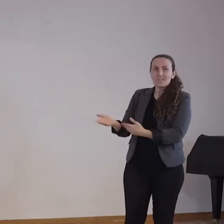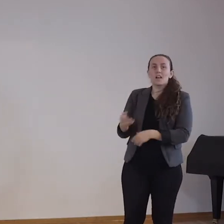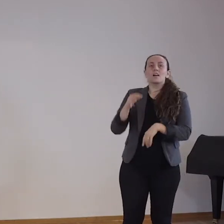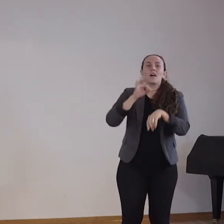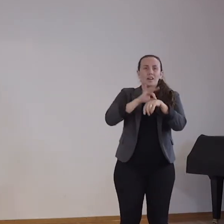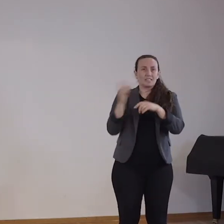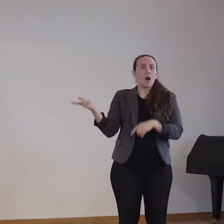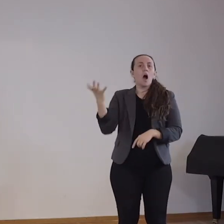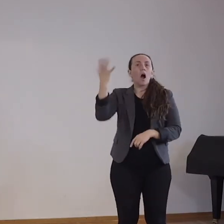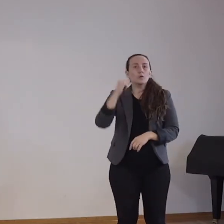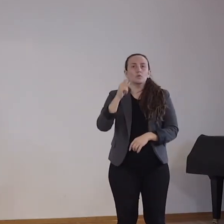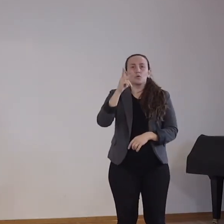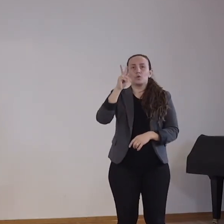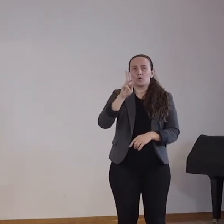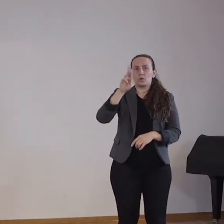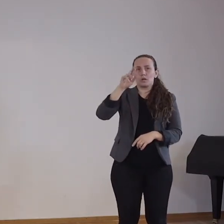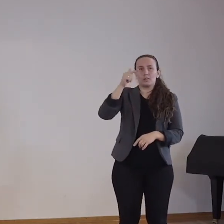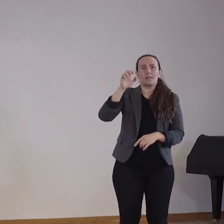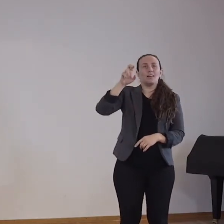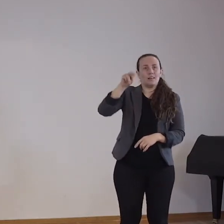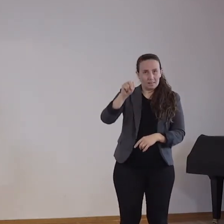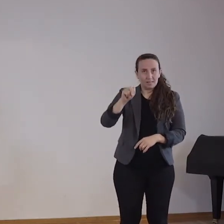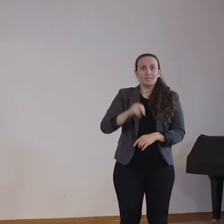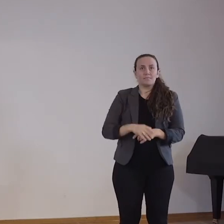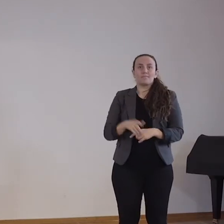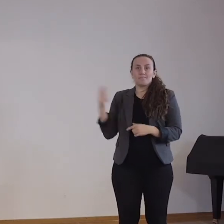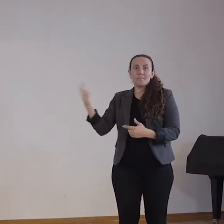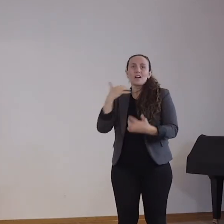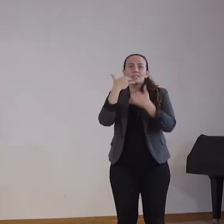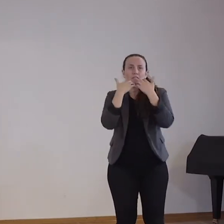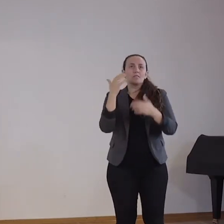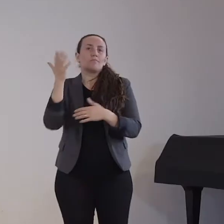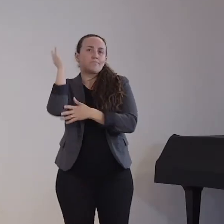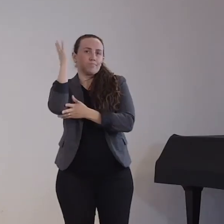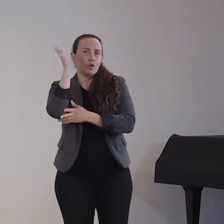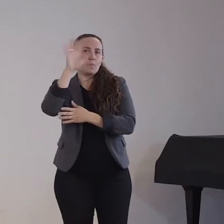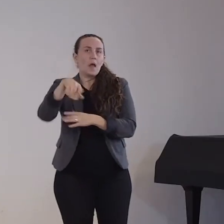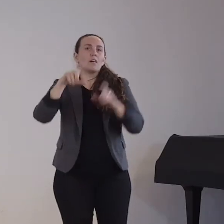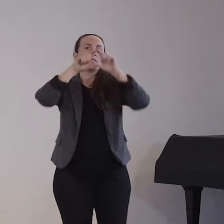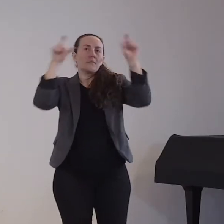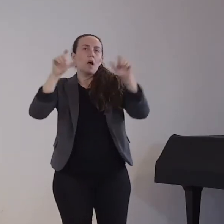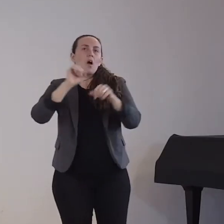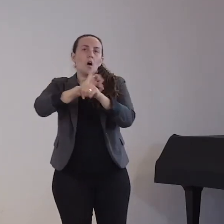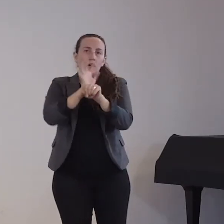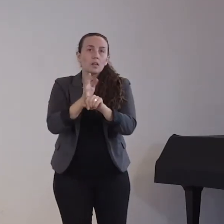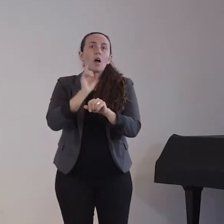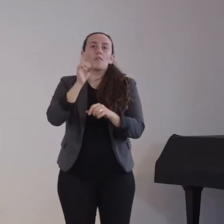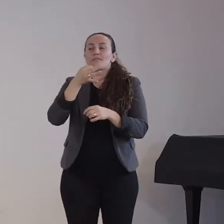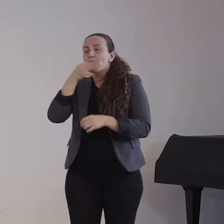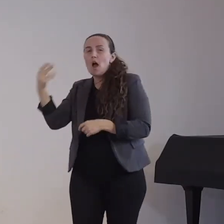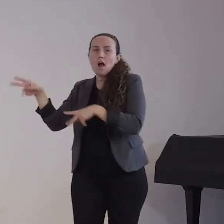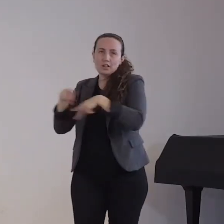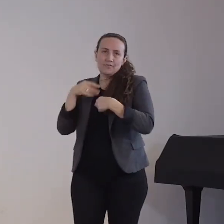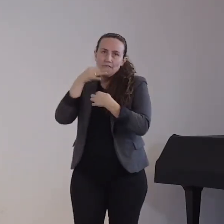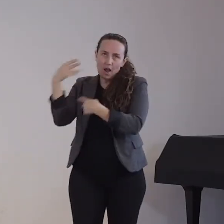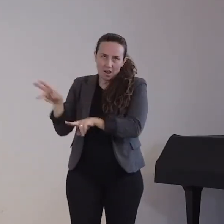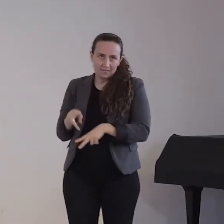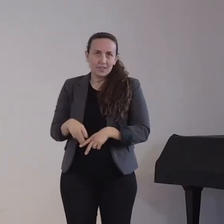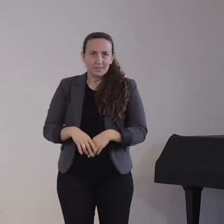auch ein Fragen antworten. Vielen Dank für die Einführung und die Einladung. Mein Name ist Jan-Philipp Werner. Ich bin